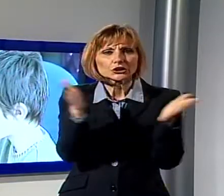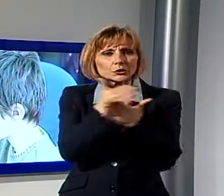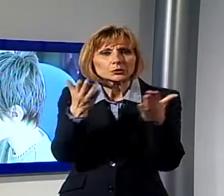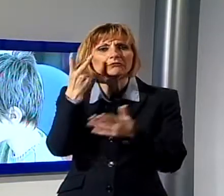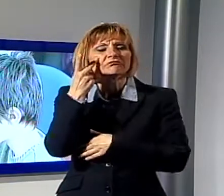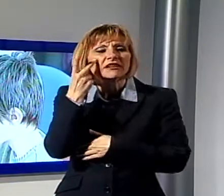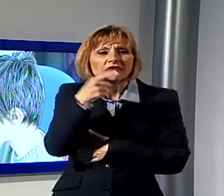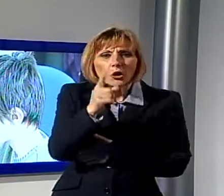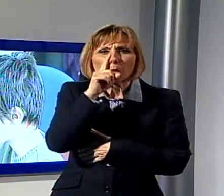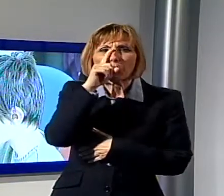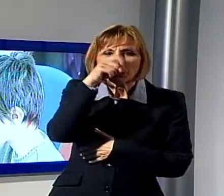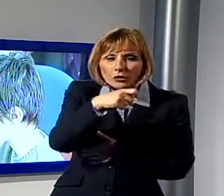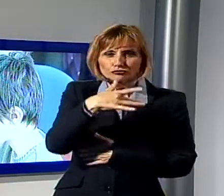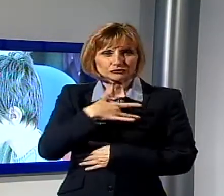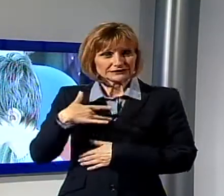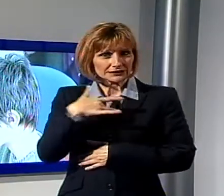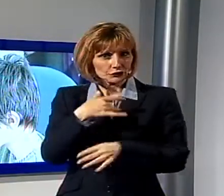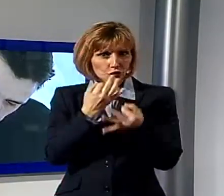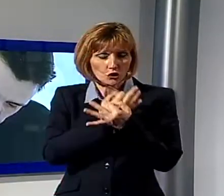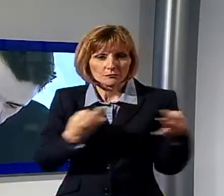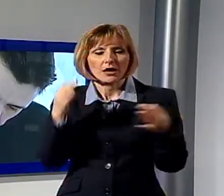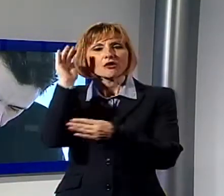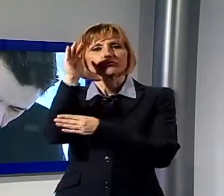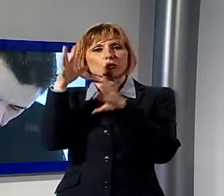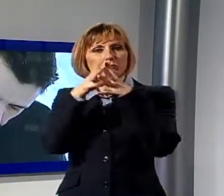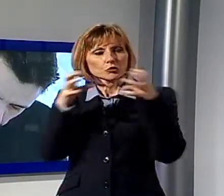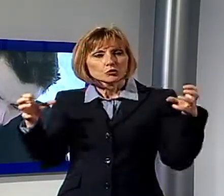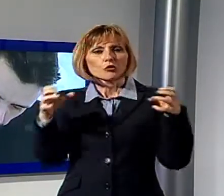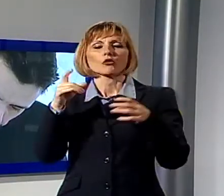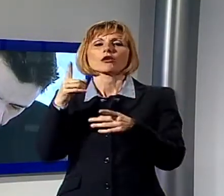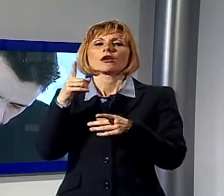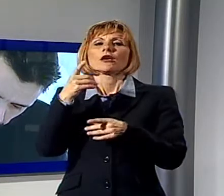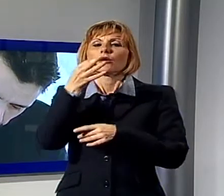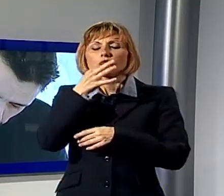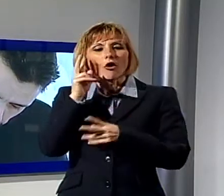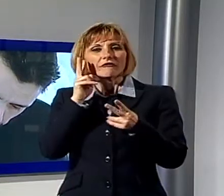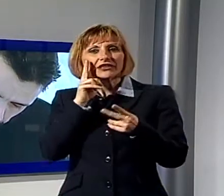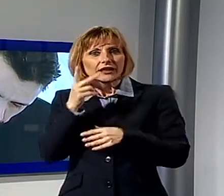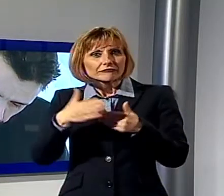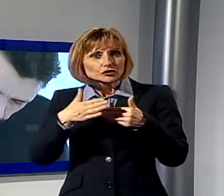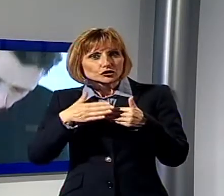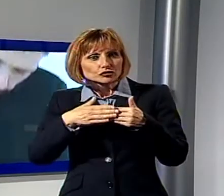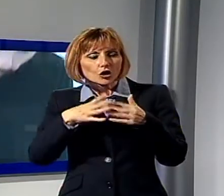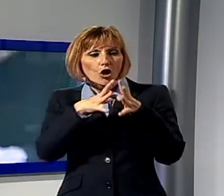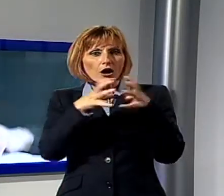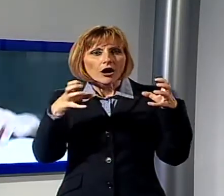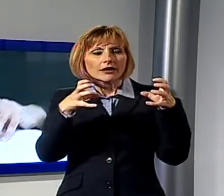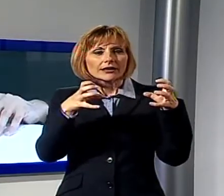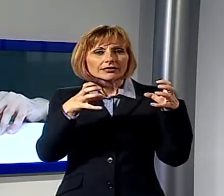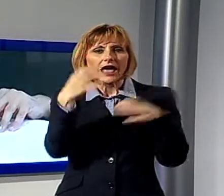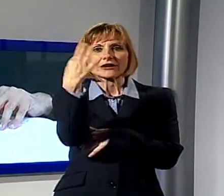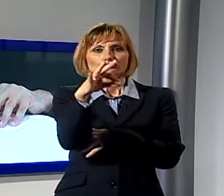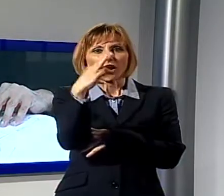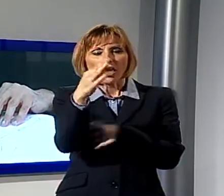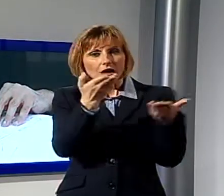normali cittadini, possibili investitori, futuri imprenditori e istituzioni, di vedere da vicino questa realtà d'eccellenza che